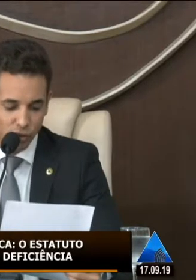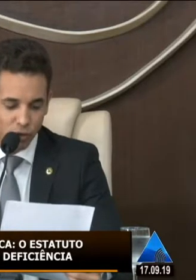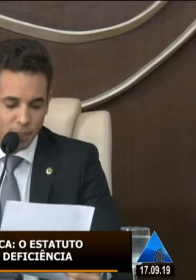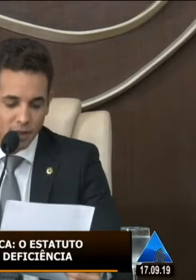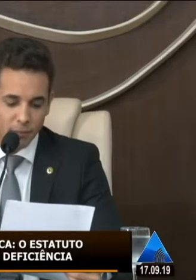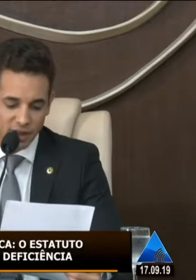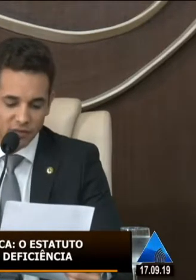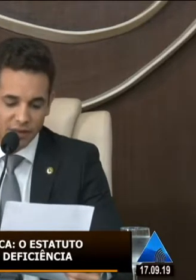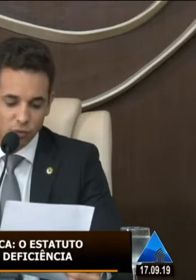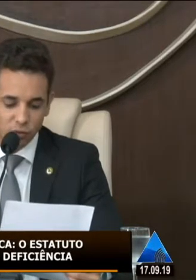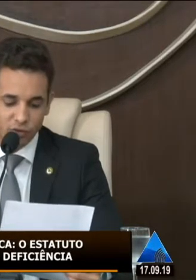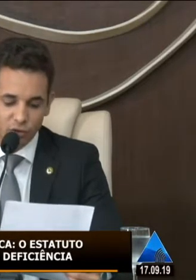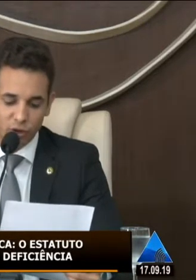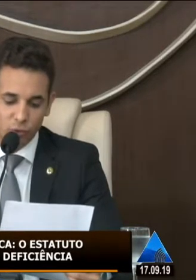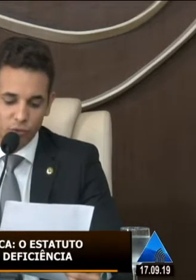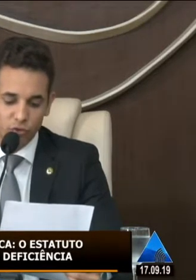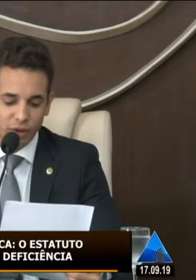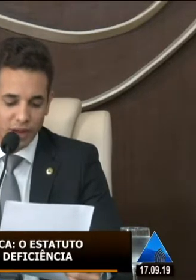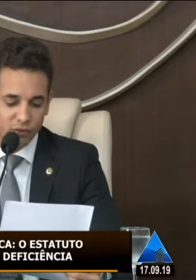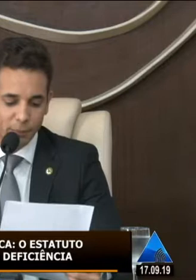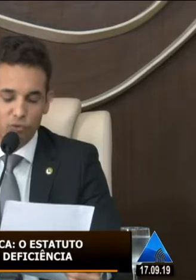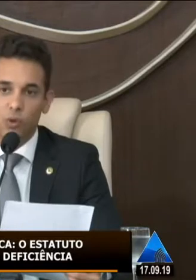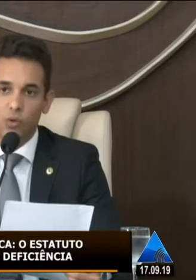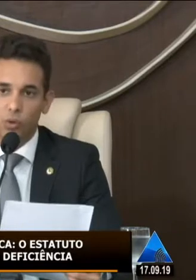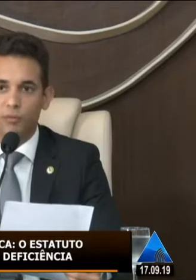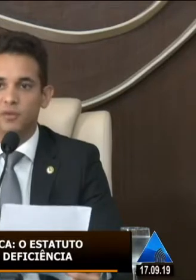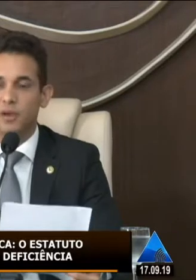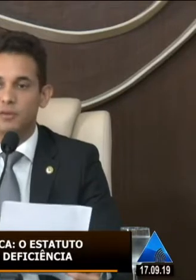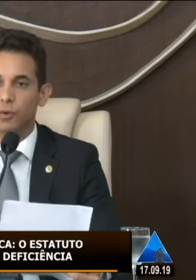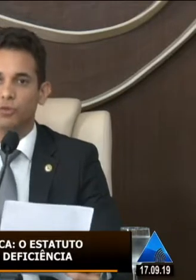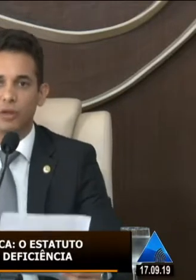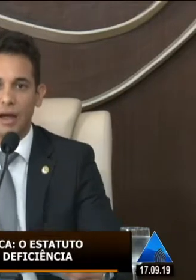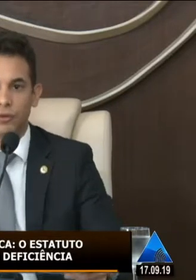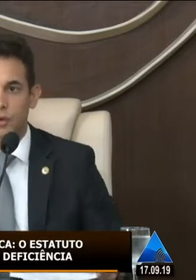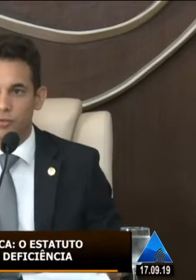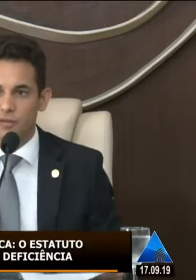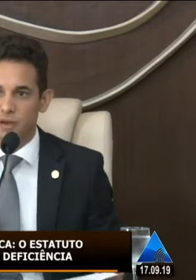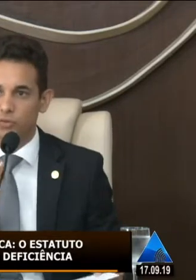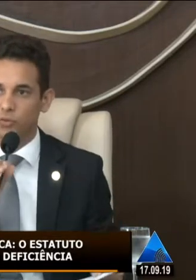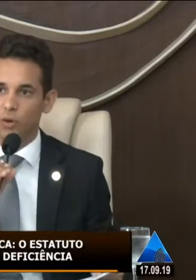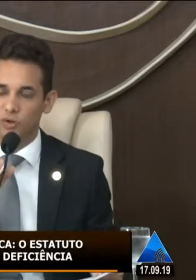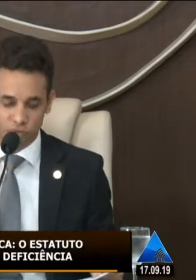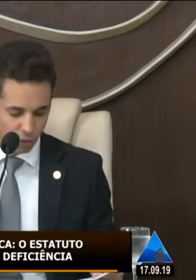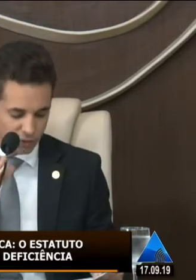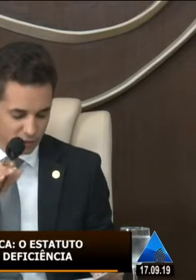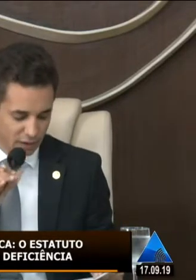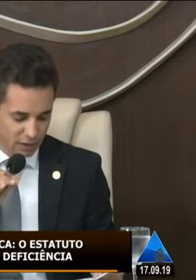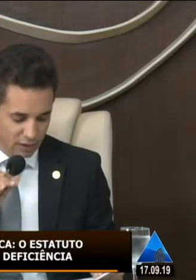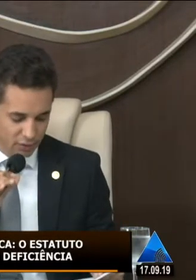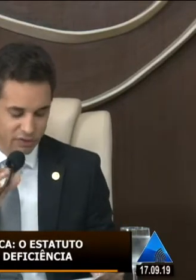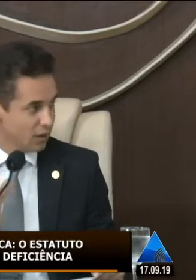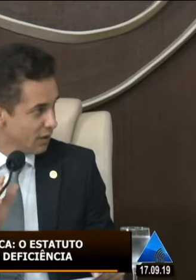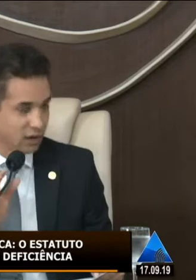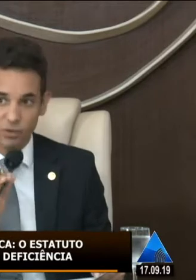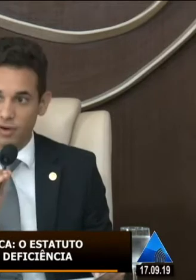Abidon, presidente do Conselho Estadual dos Direitos da Pessoa com Deficiência no nosso Estado, fazer aqui as suas colocações e